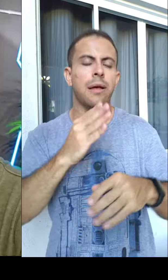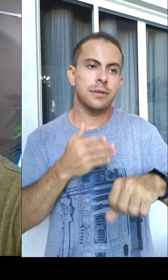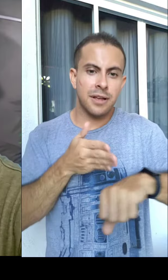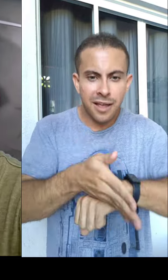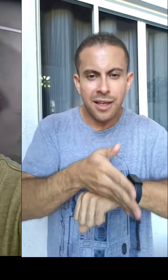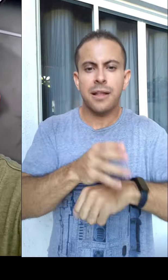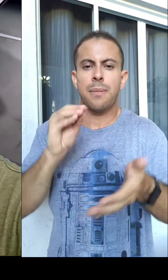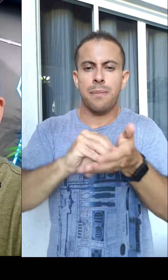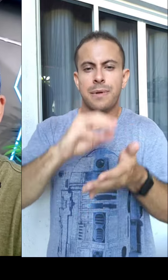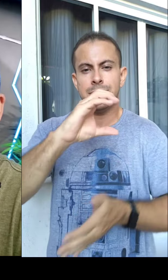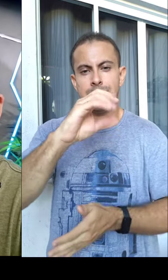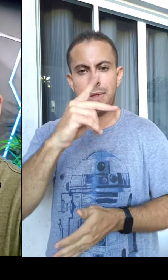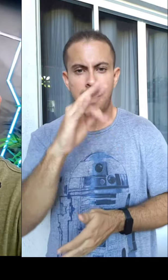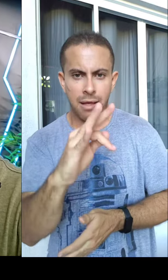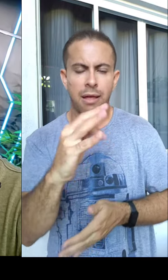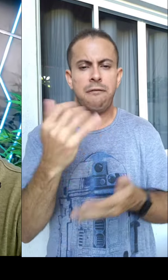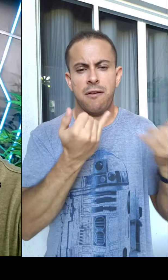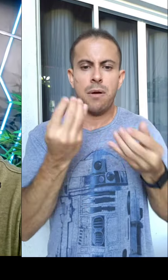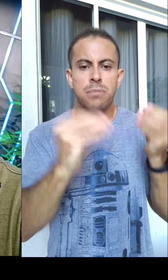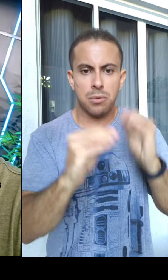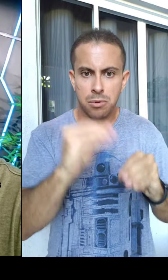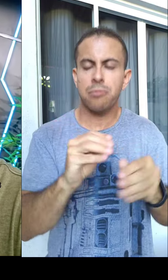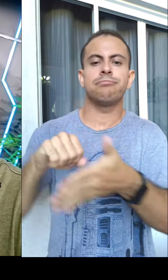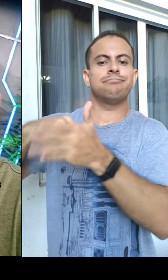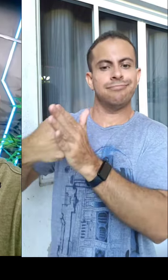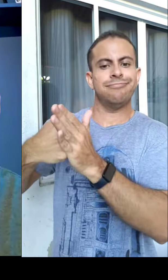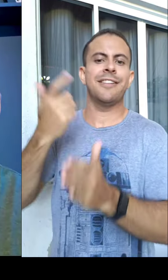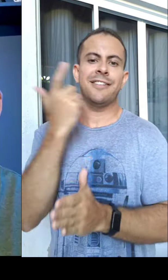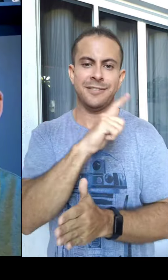usar o seu CPF e confirmar alguns dados para fazer o bloqueio. Ah, mas...